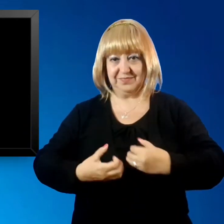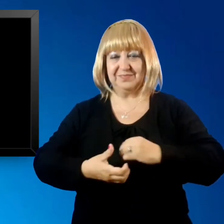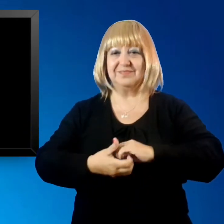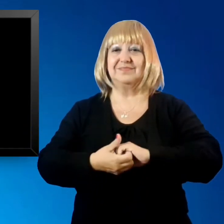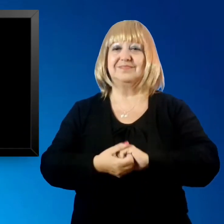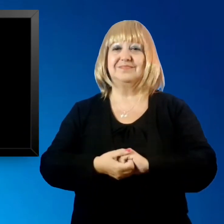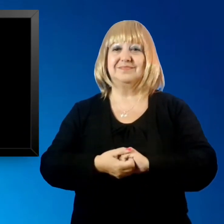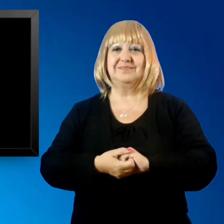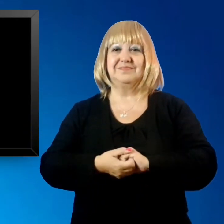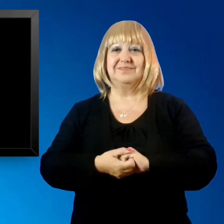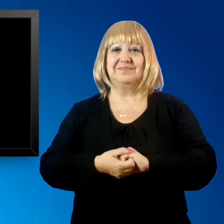Gracias. Gracias.